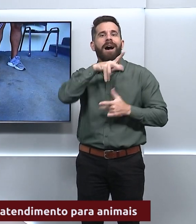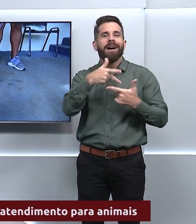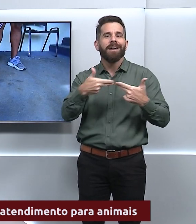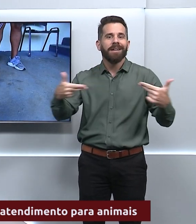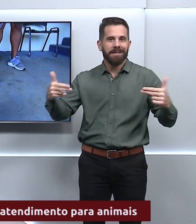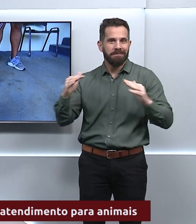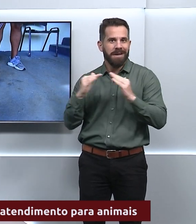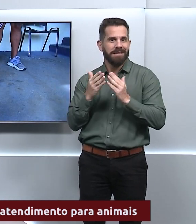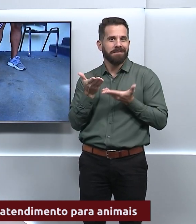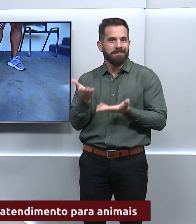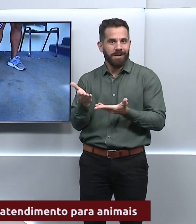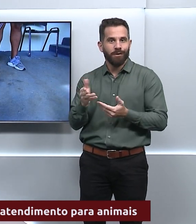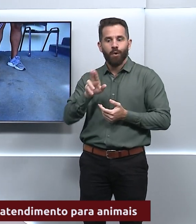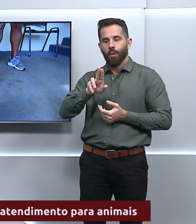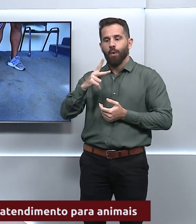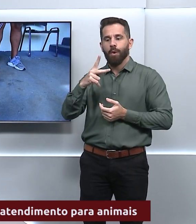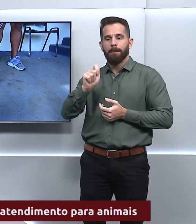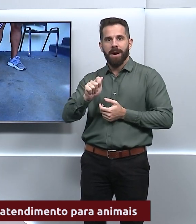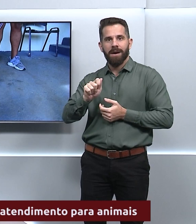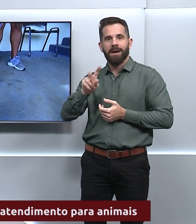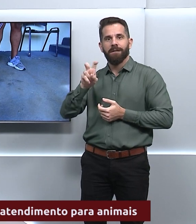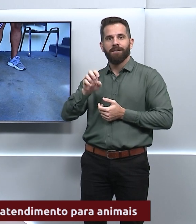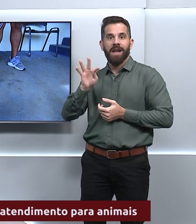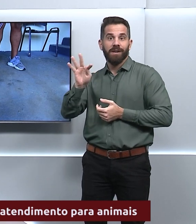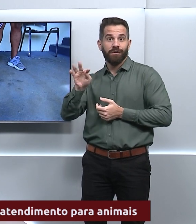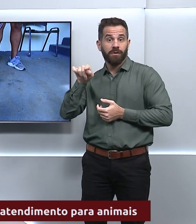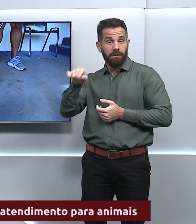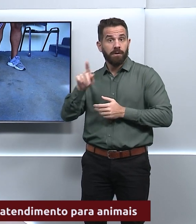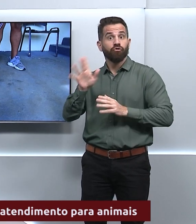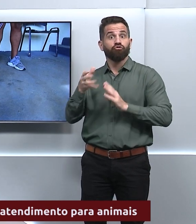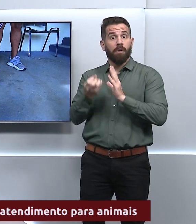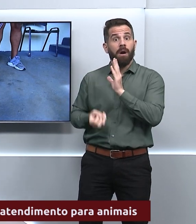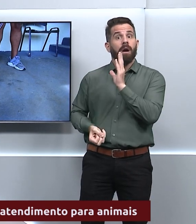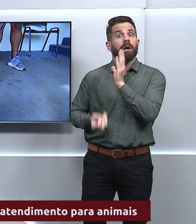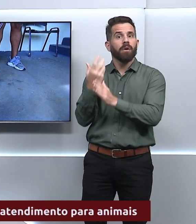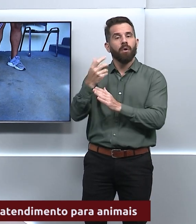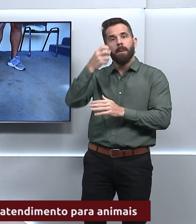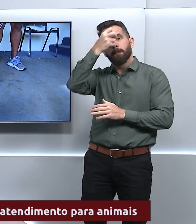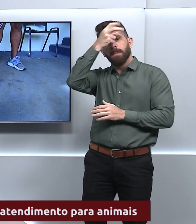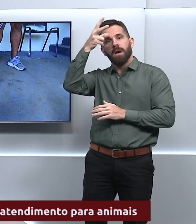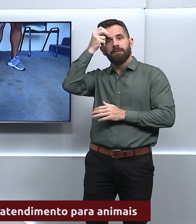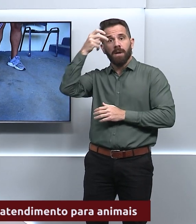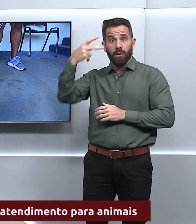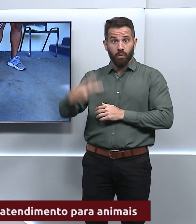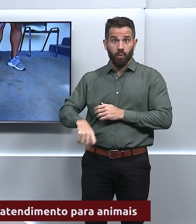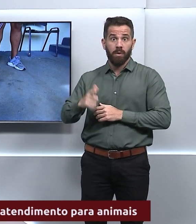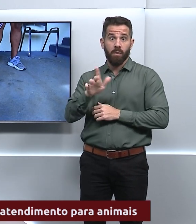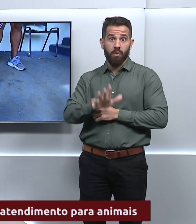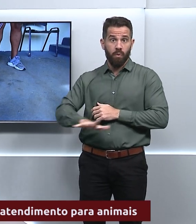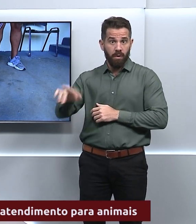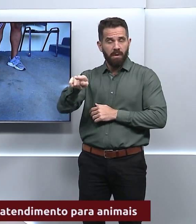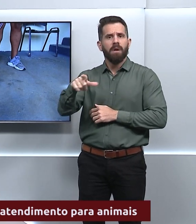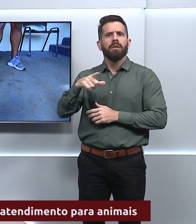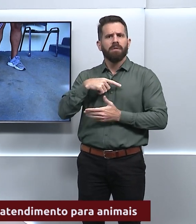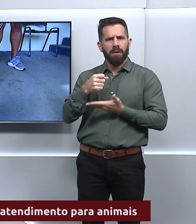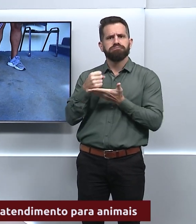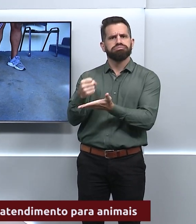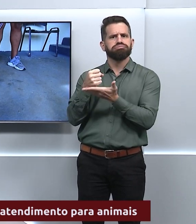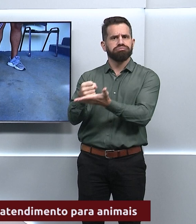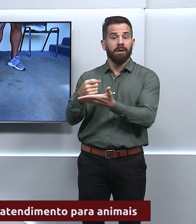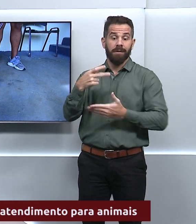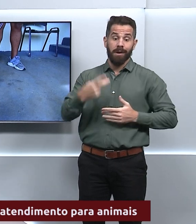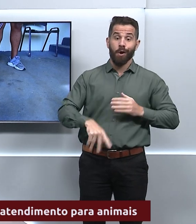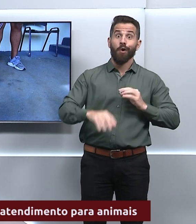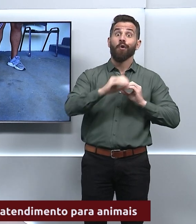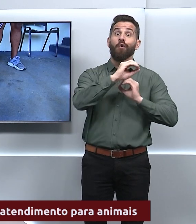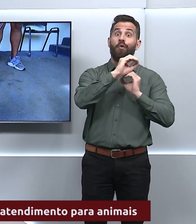A Upavet, ela foi criada pela Prefeitura de Goiânia e conta com o auxílio de profissionais da veterinária da